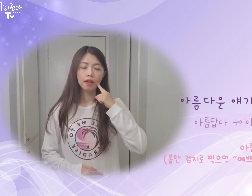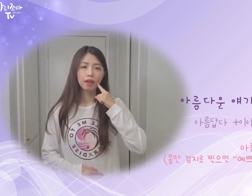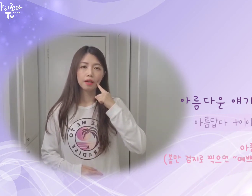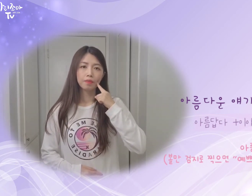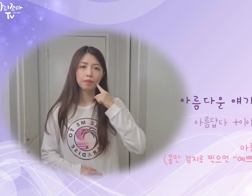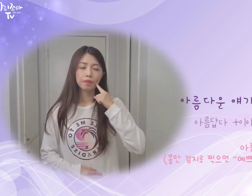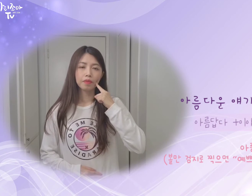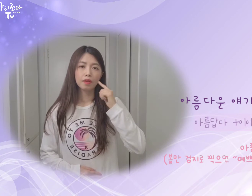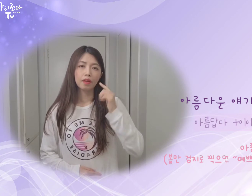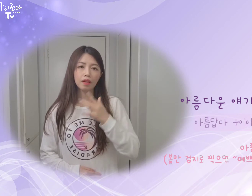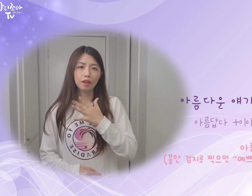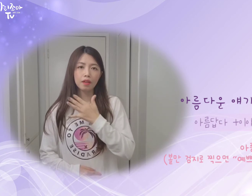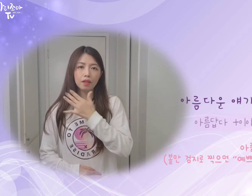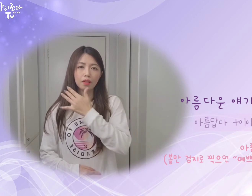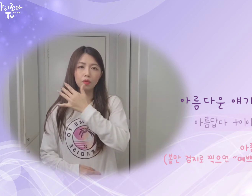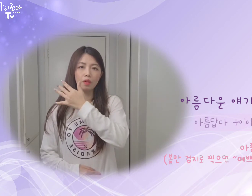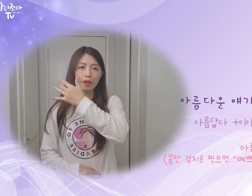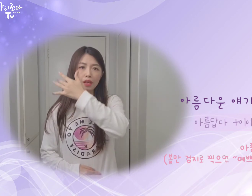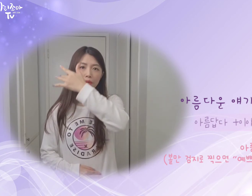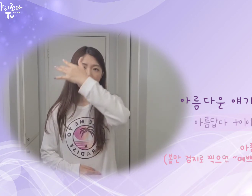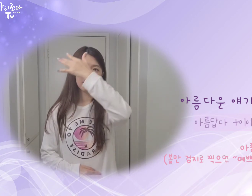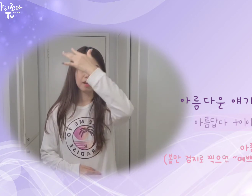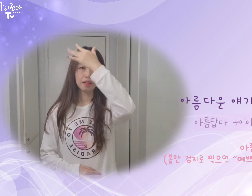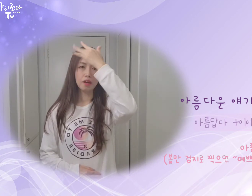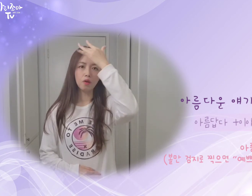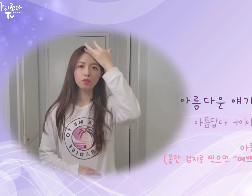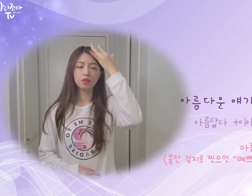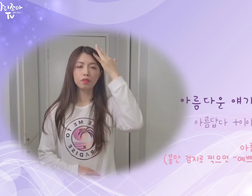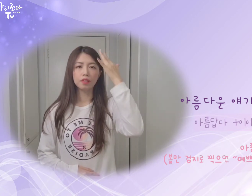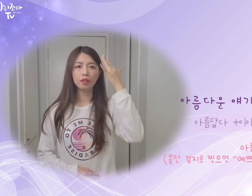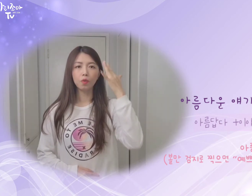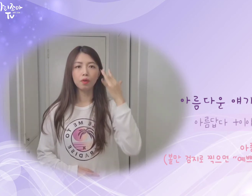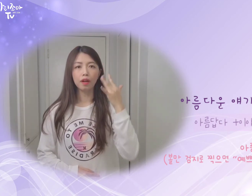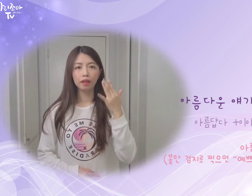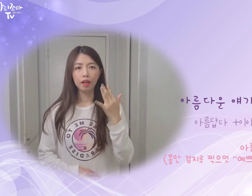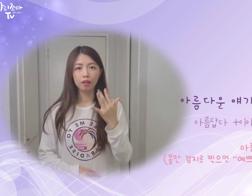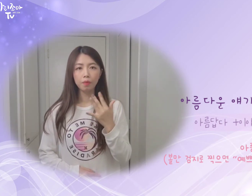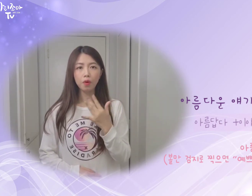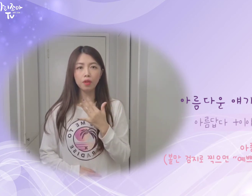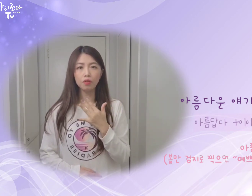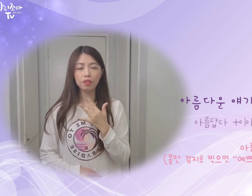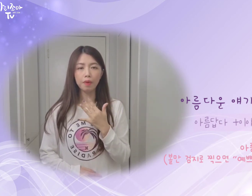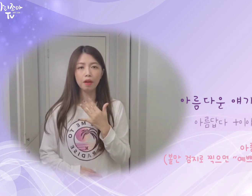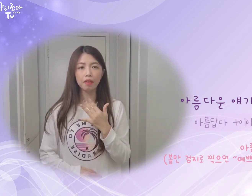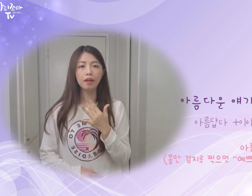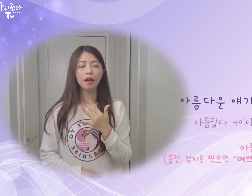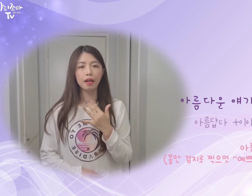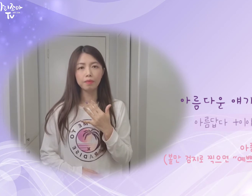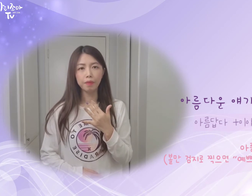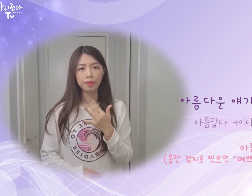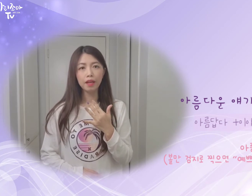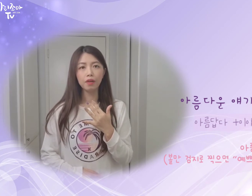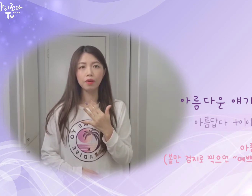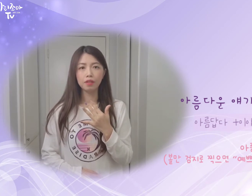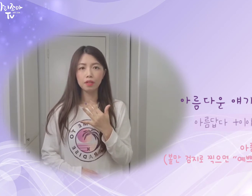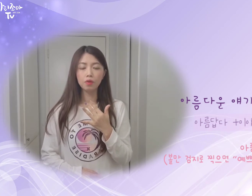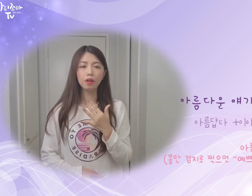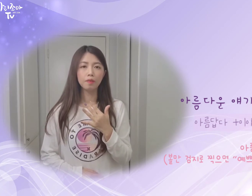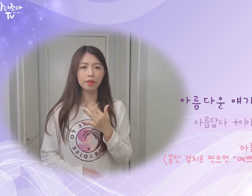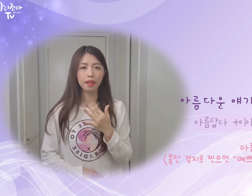손을 반짝반짝하게 얼굴 전체를 동그랗게 이렇게 표현해 주시면 아름답다. 한 뜻의 수어가 됩니다.